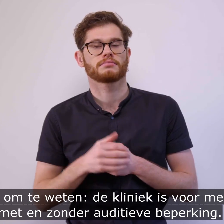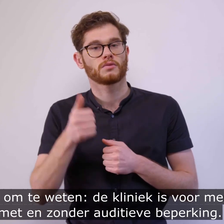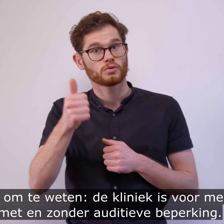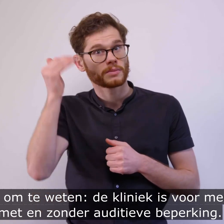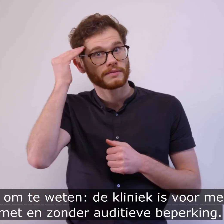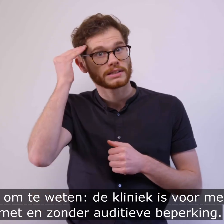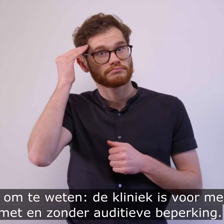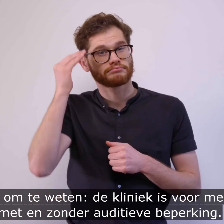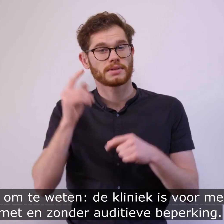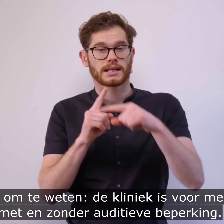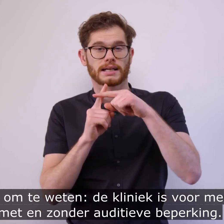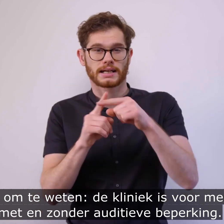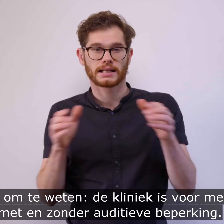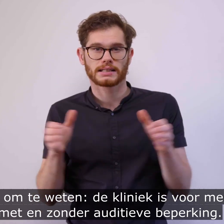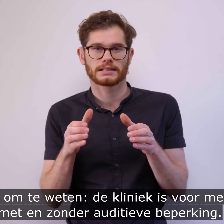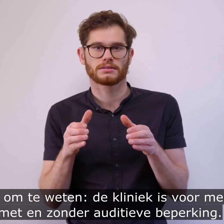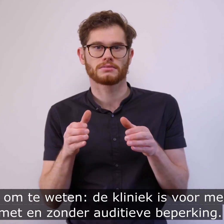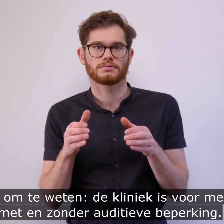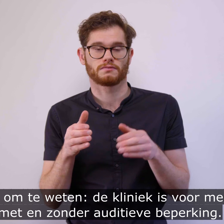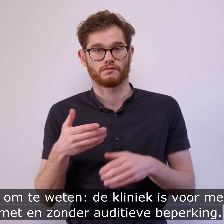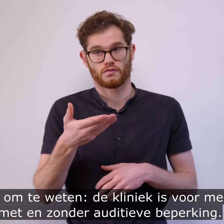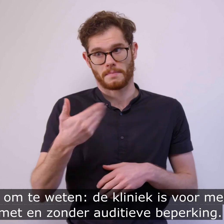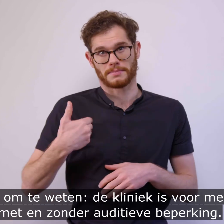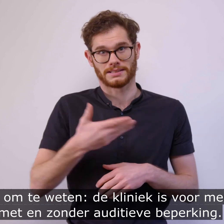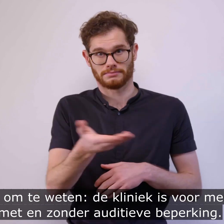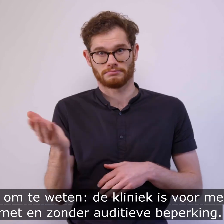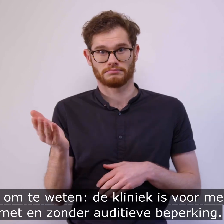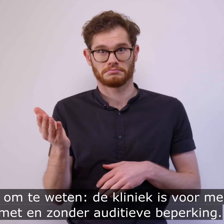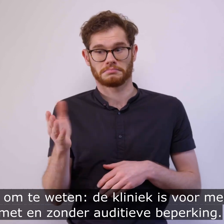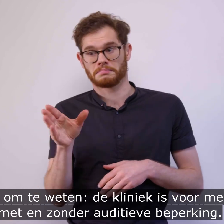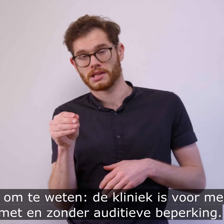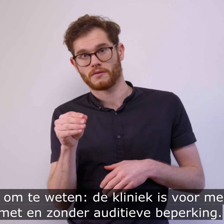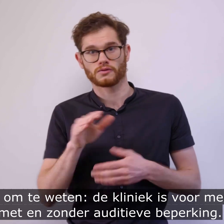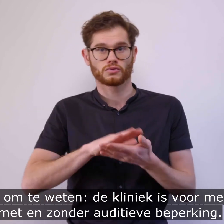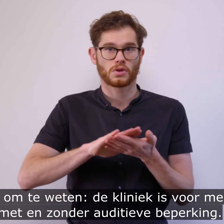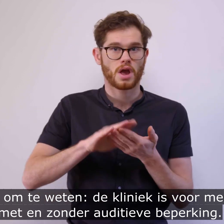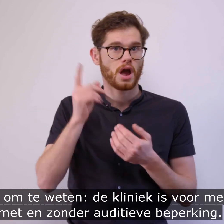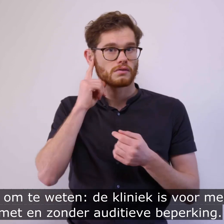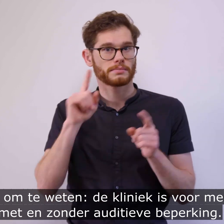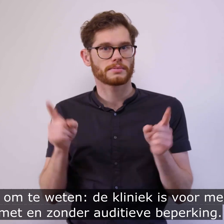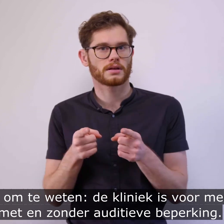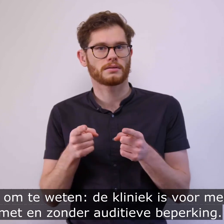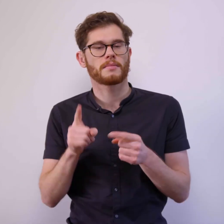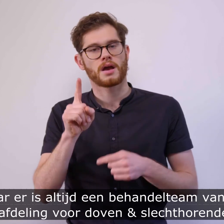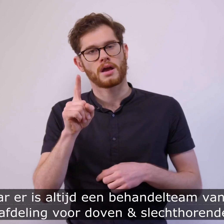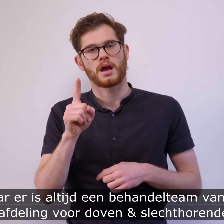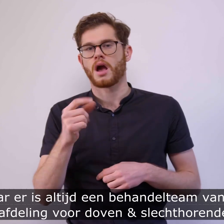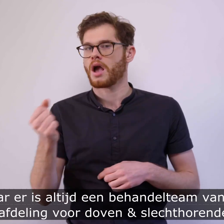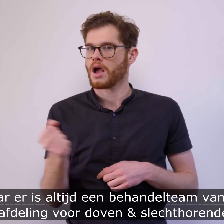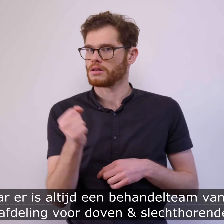Goed om te weten, de kliniek is voor mensen met en zonder auditieve beperking. Maar er is